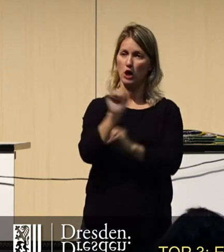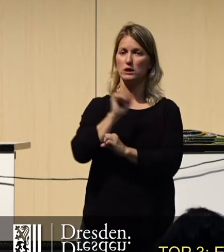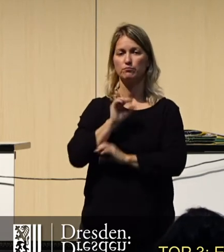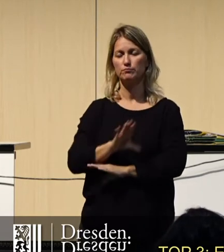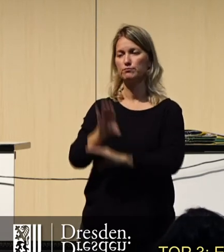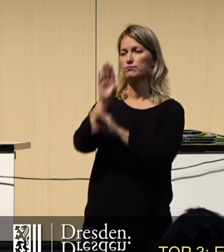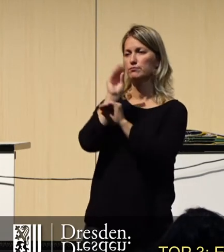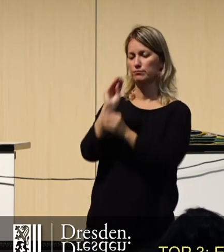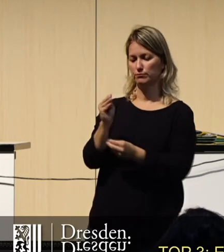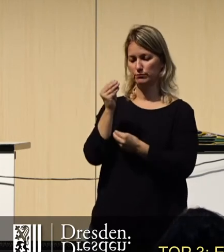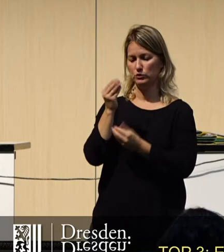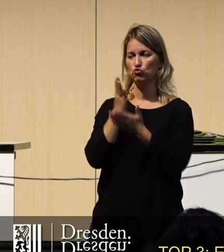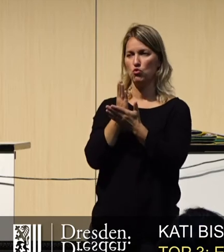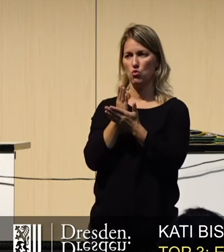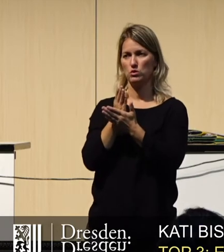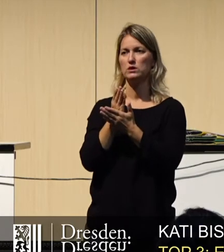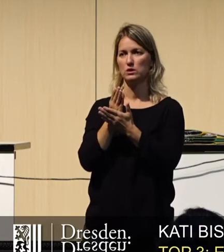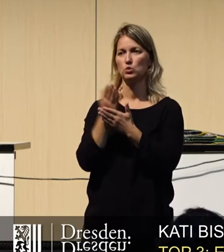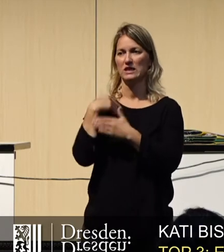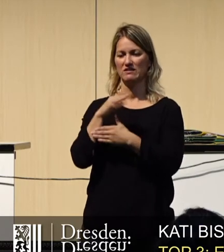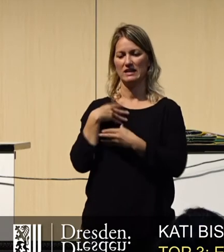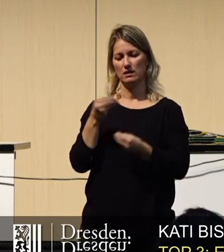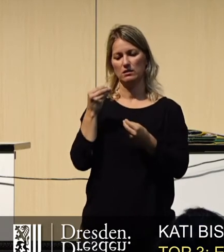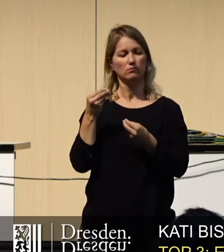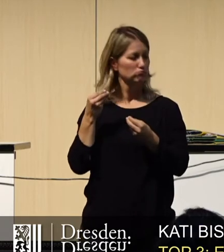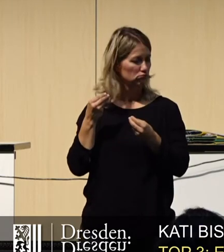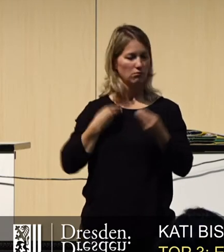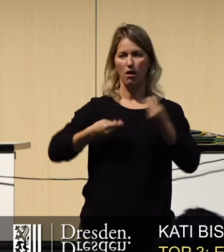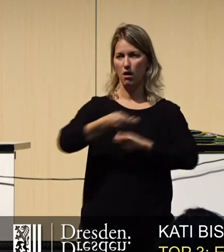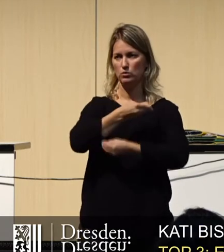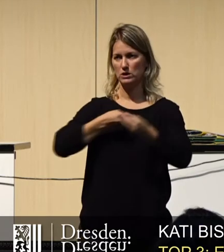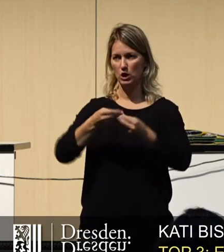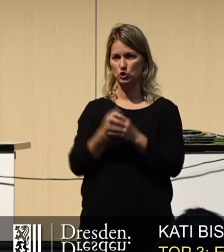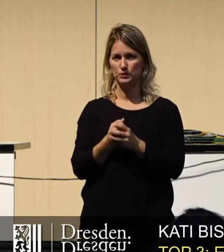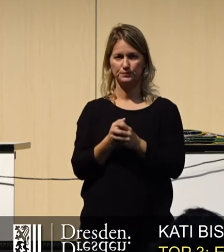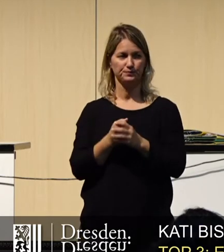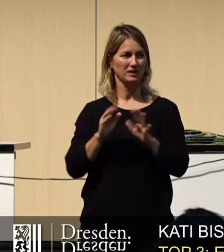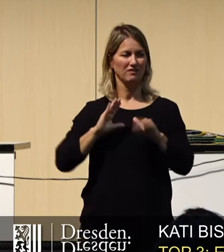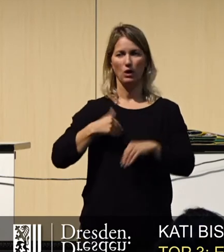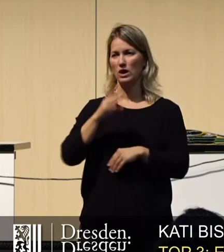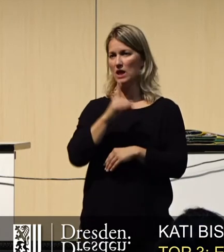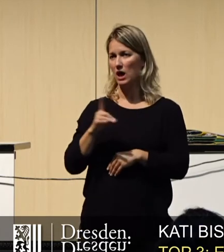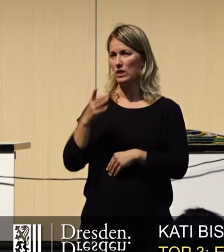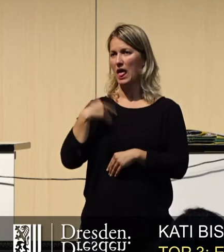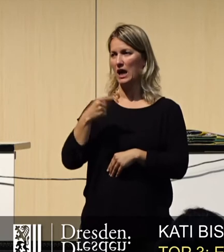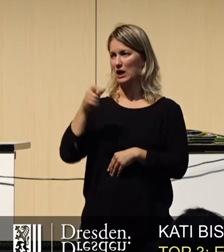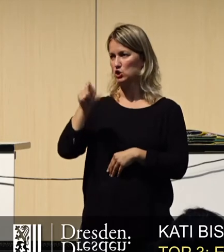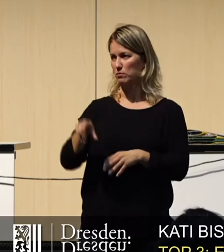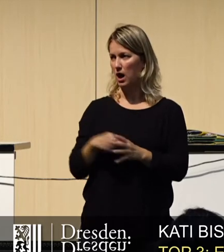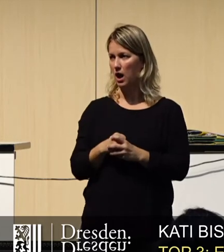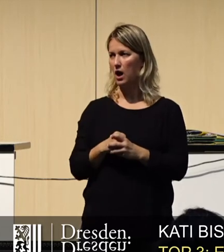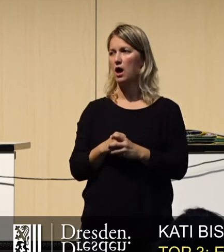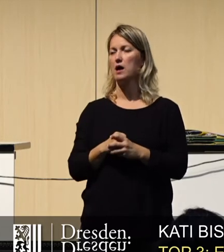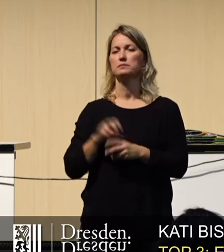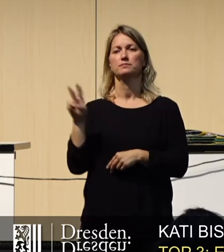und haben darüber uns ausgetauscht. Sehr geehrte Frau Dagen und Herr Genschmer, ich freue mich